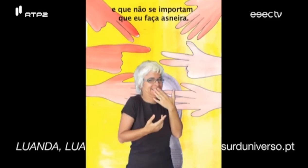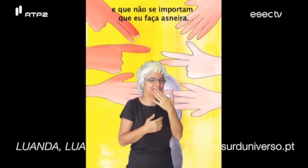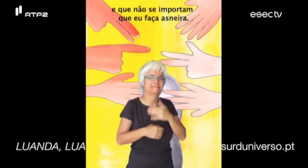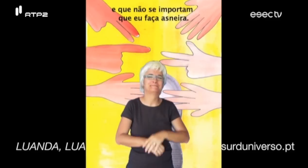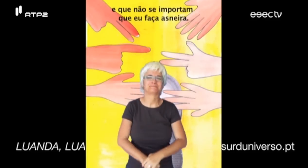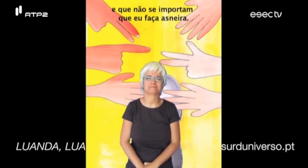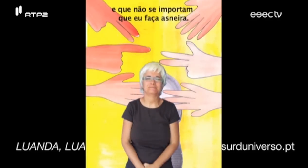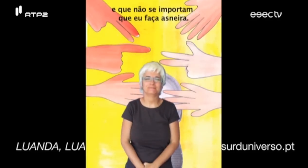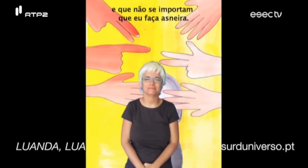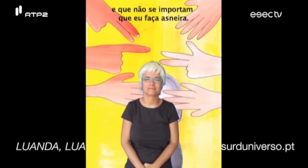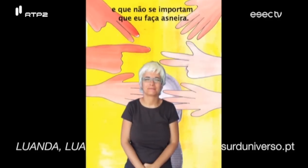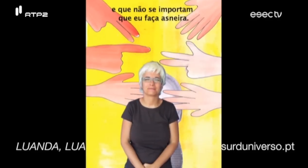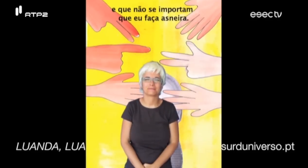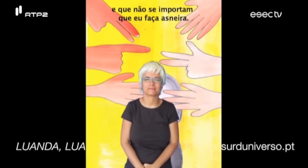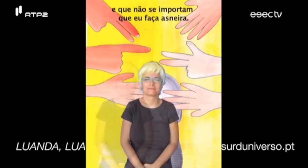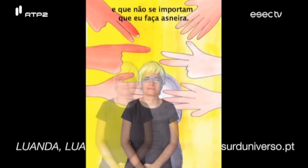E que não se importam que eu faça à geneira.